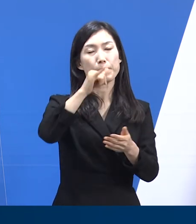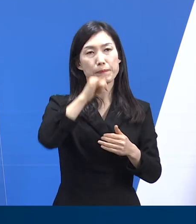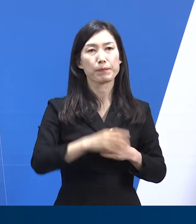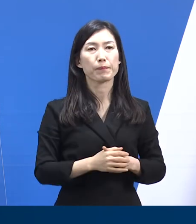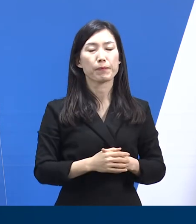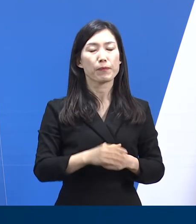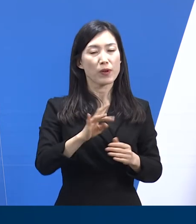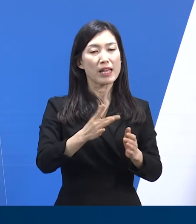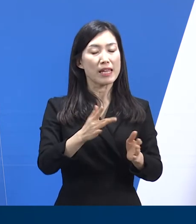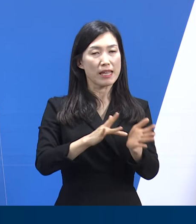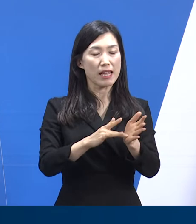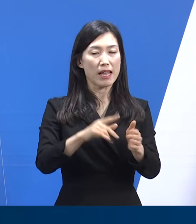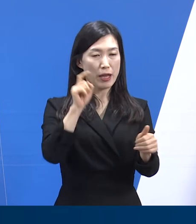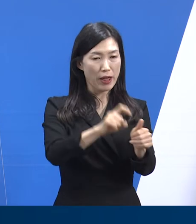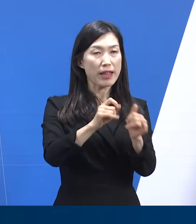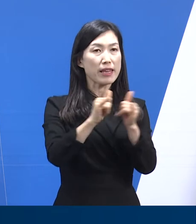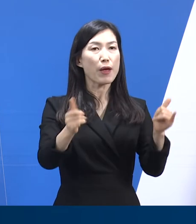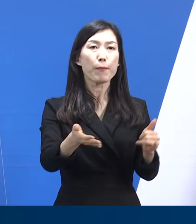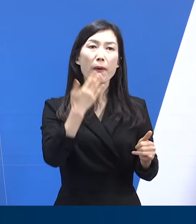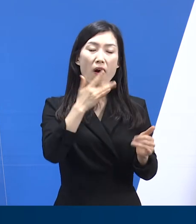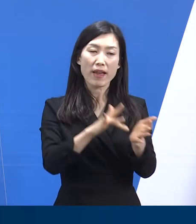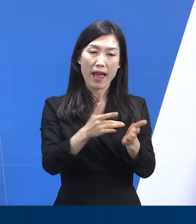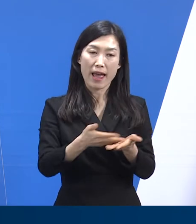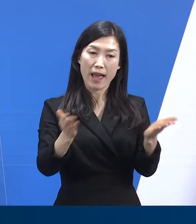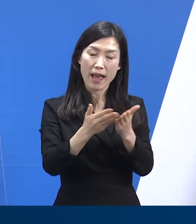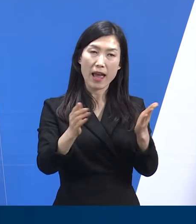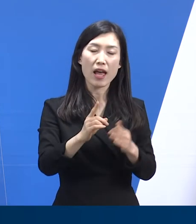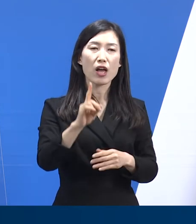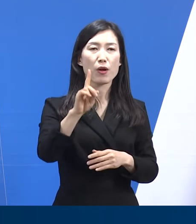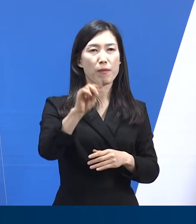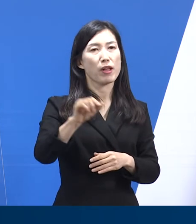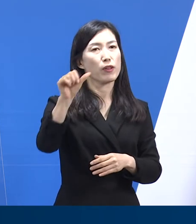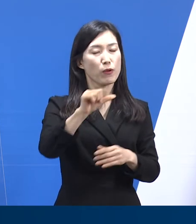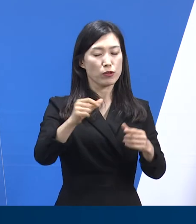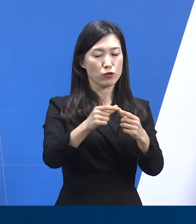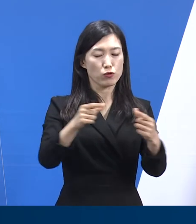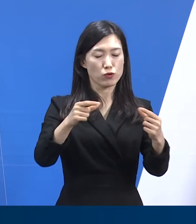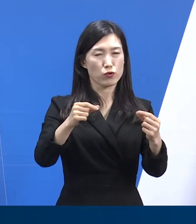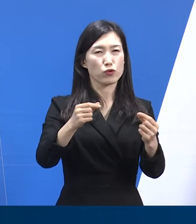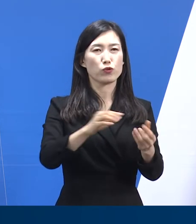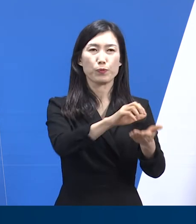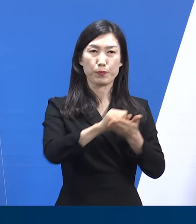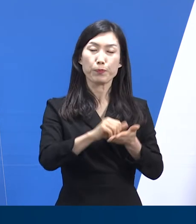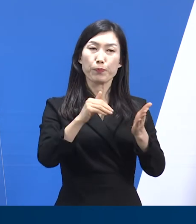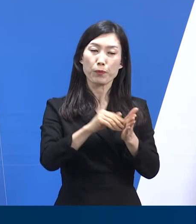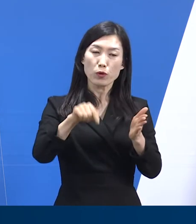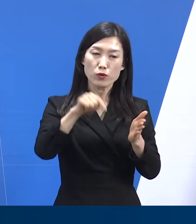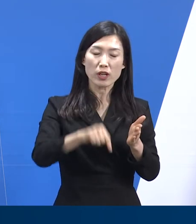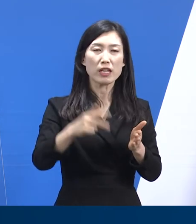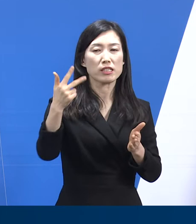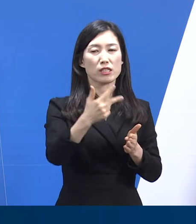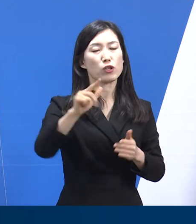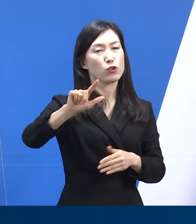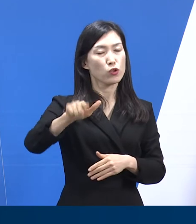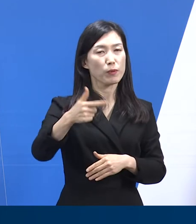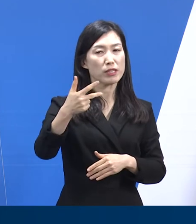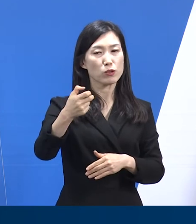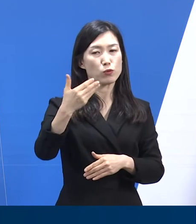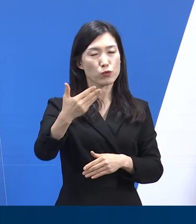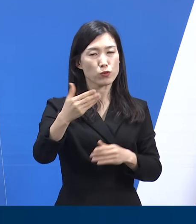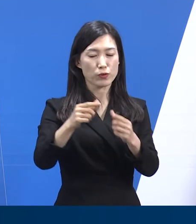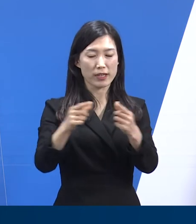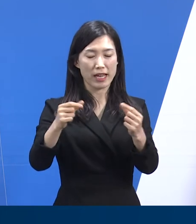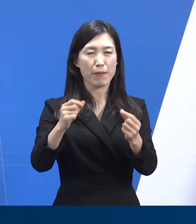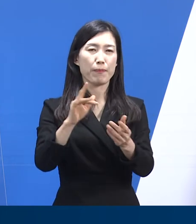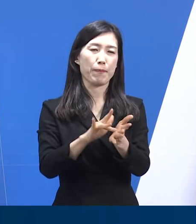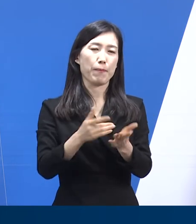먹는 치료제 확보량은 1만 5,959갑이며, 이 중 7,674갑을